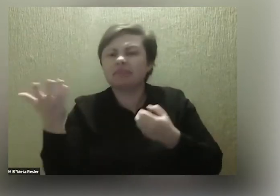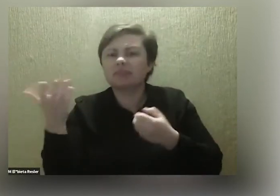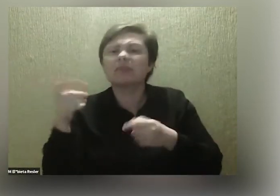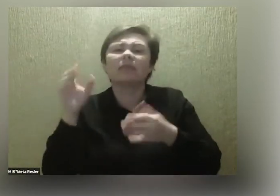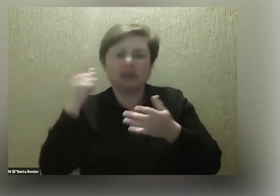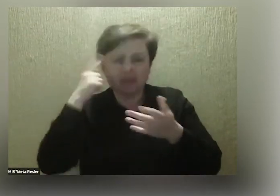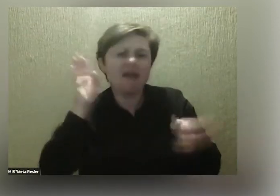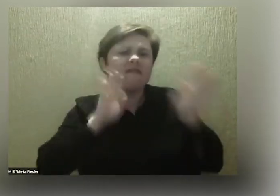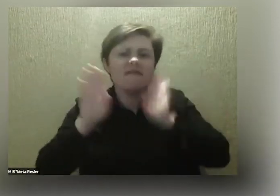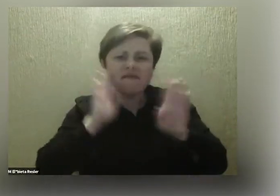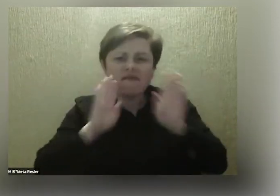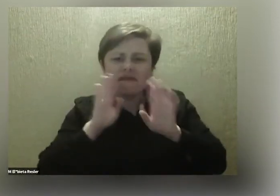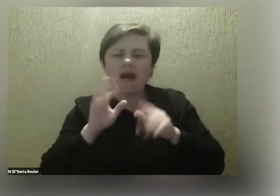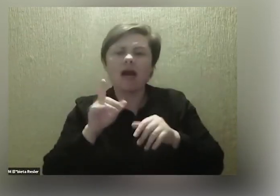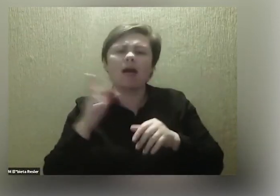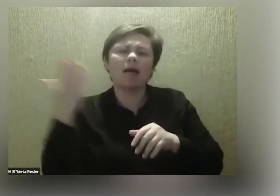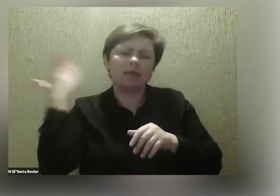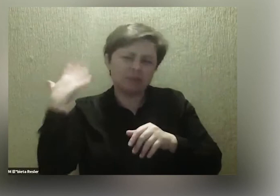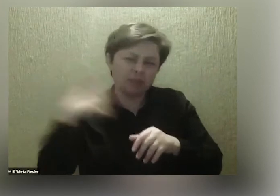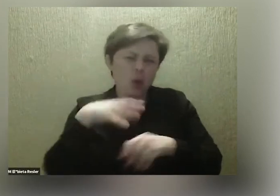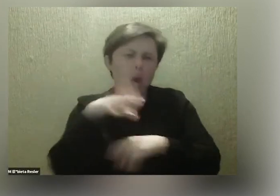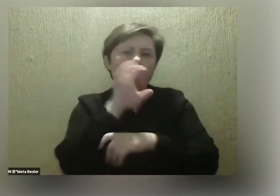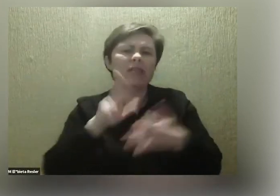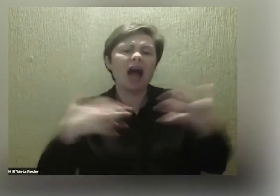Facebooku zdarzyło mi się jakiegoś live'a rzeczywiście obejrzeć.